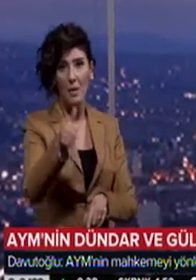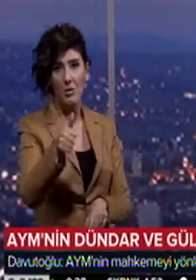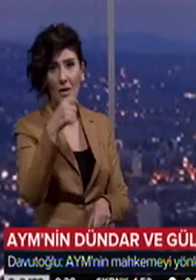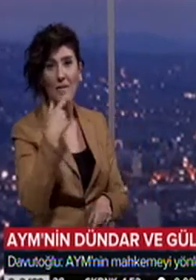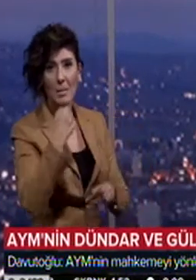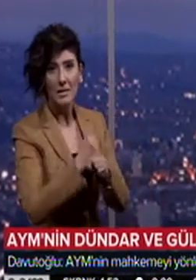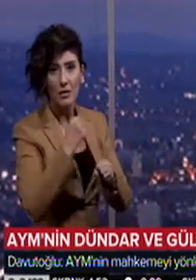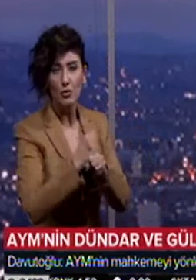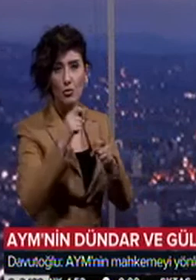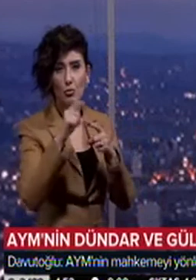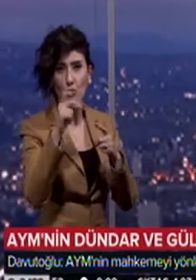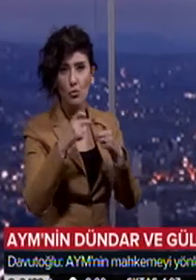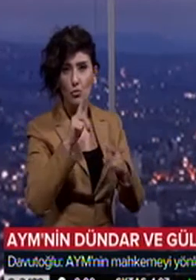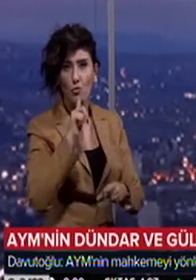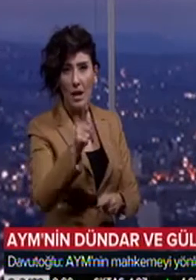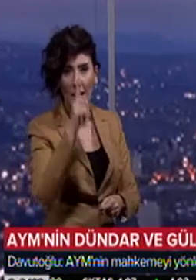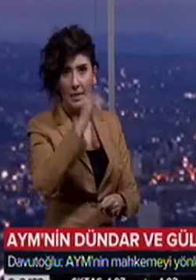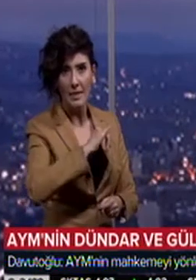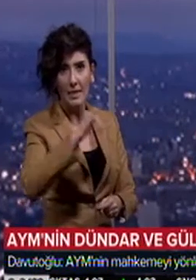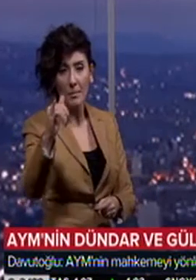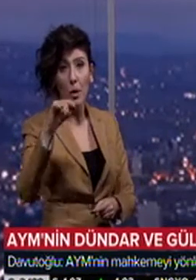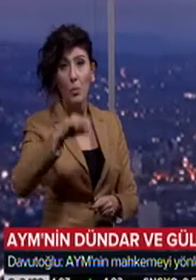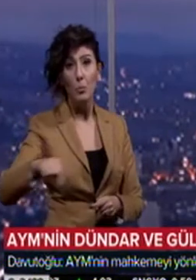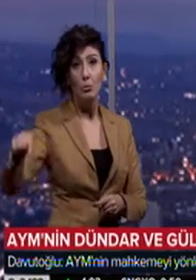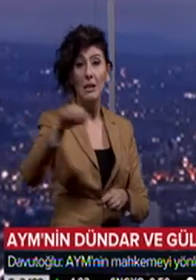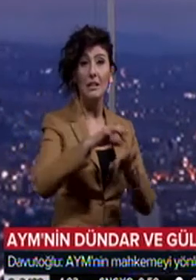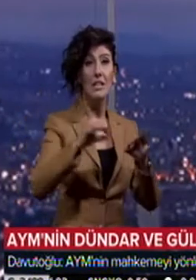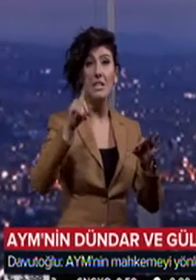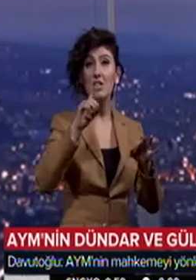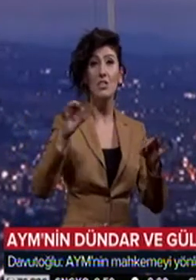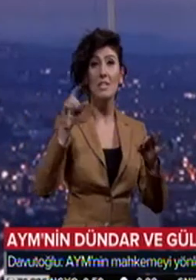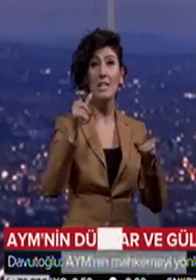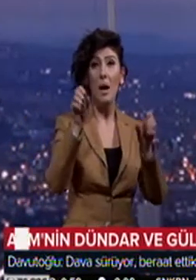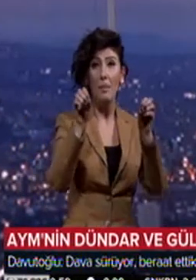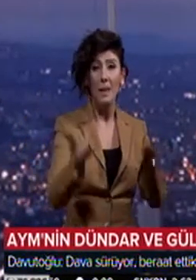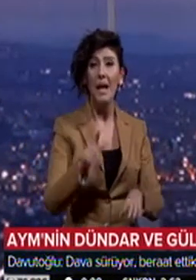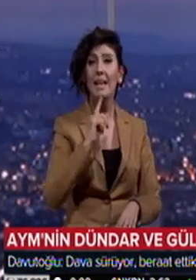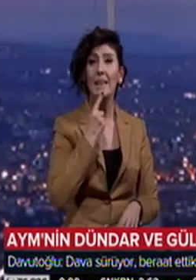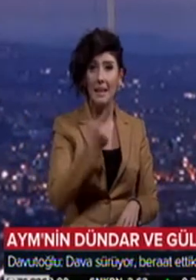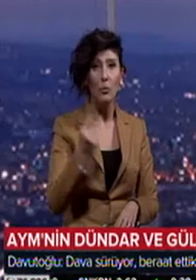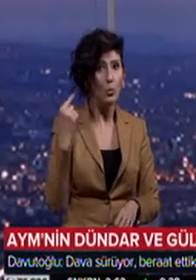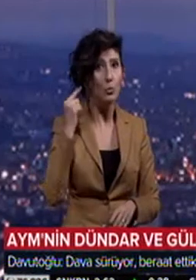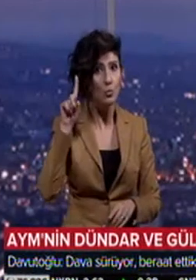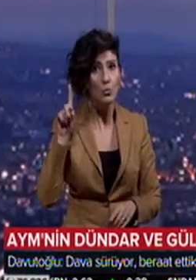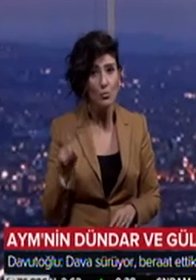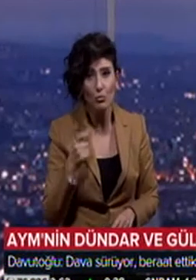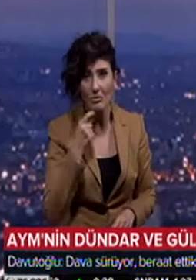Demirtaş'ın sur çağrısına da tepki gösterdi. Bunların hiç silahları bırakın dediklerini duydunuz mu diye soran Davutoğlu,